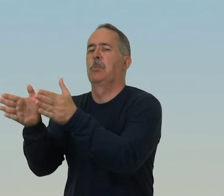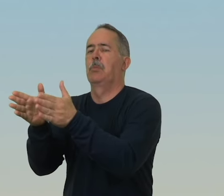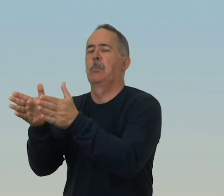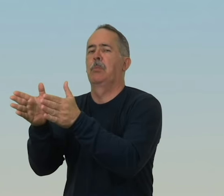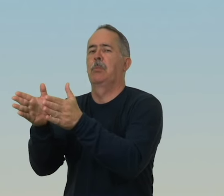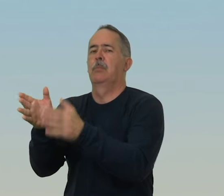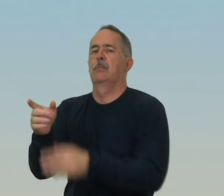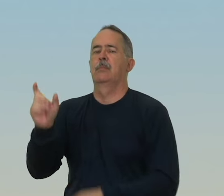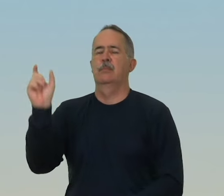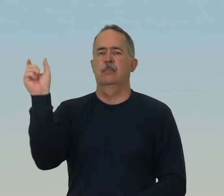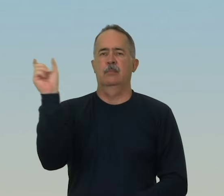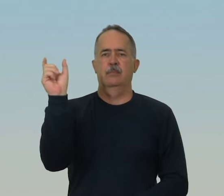Palavra da Salvação